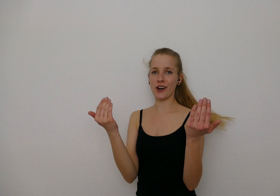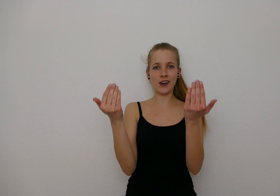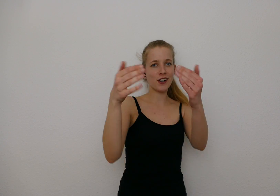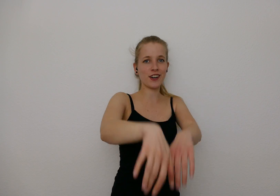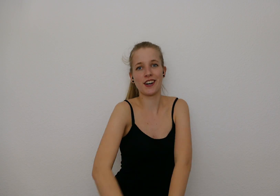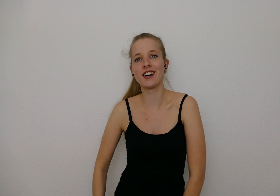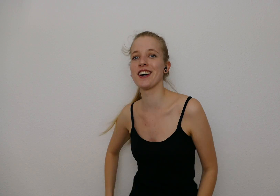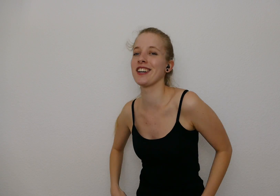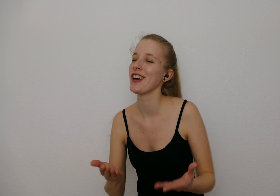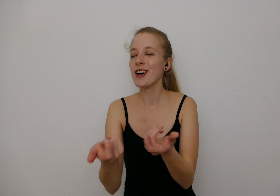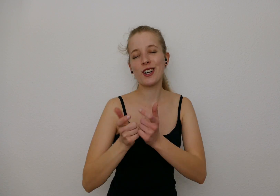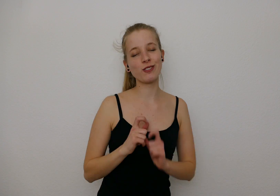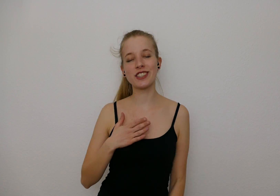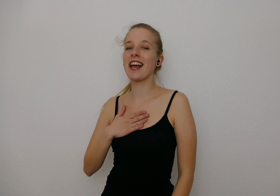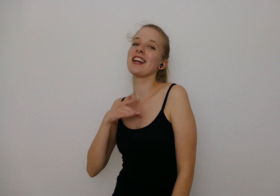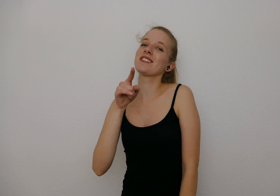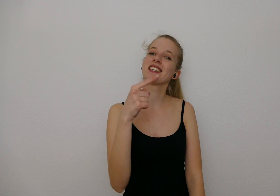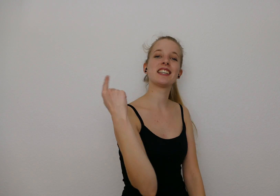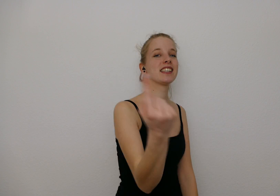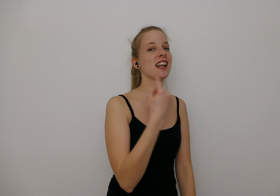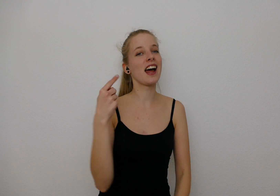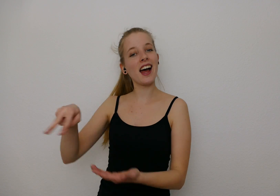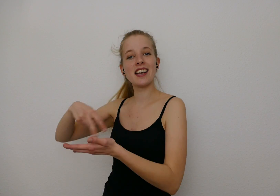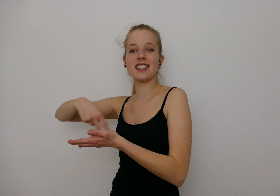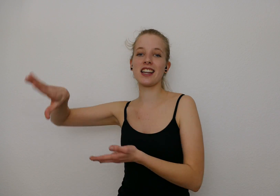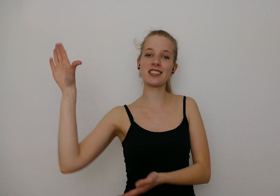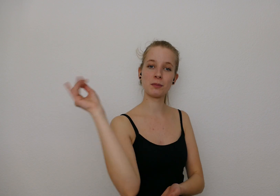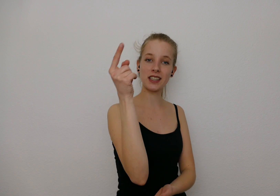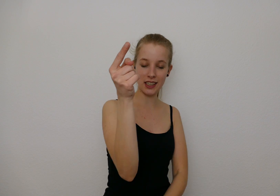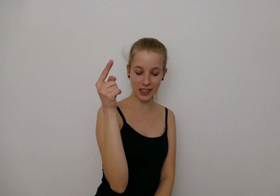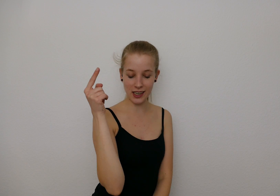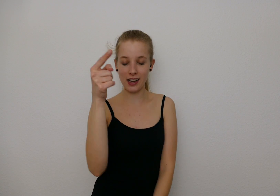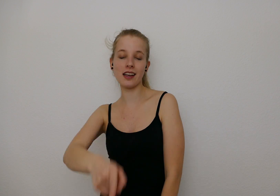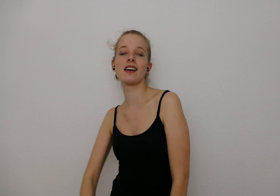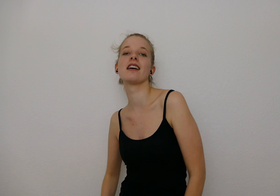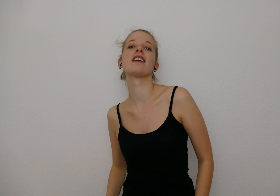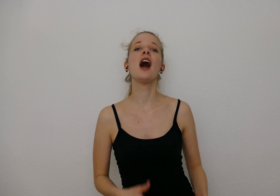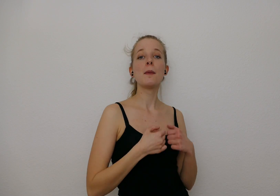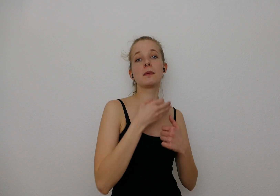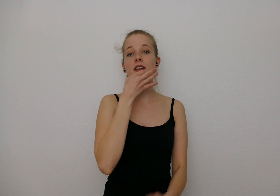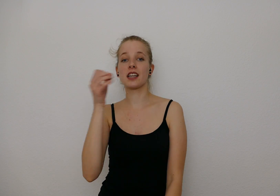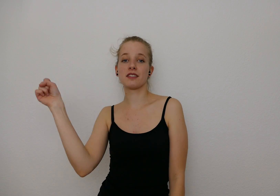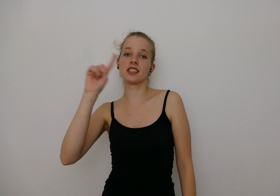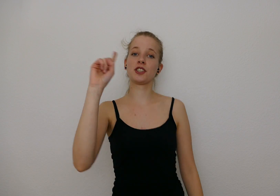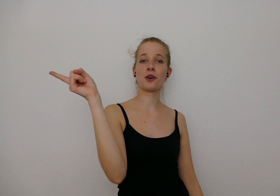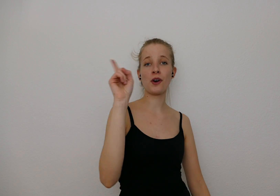komm schenk mir diesen einen Tanz mit dir Babe, frag mich wieso,